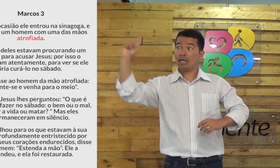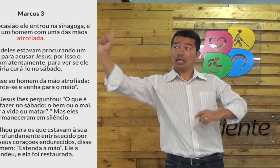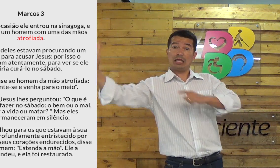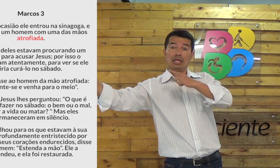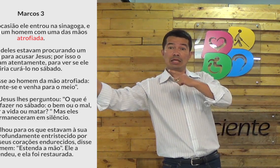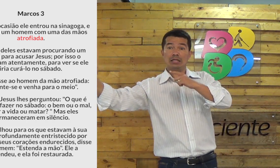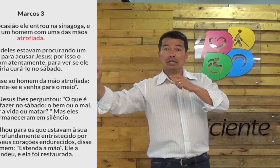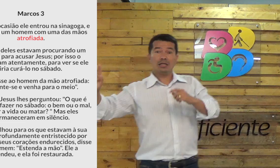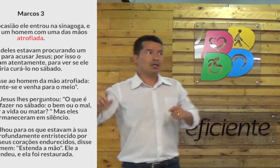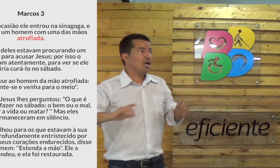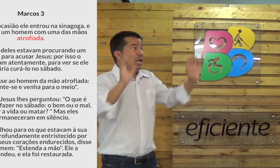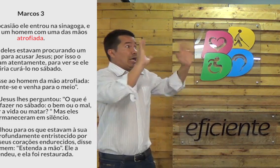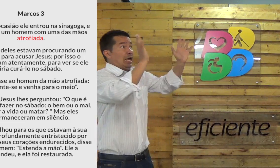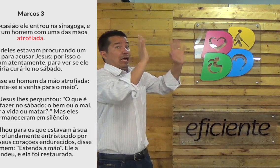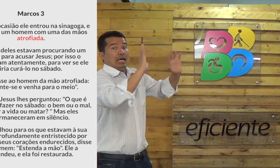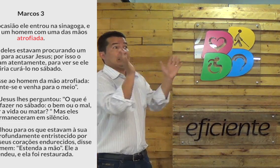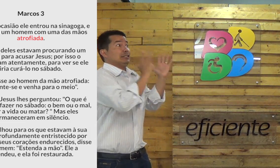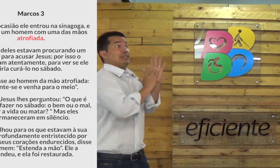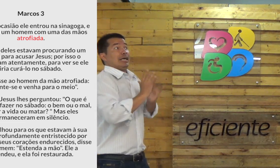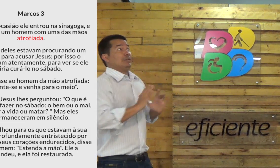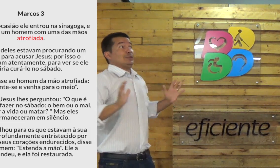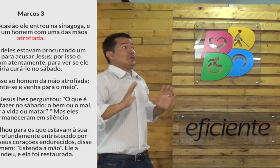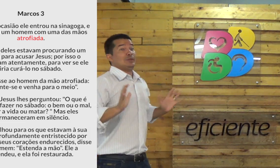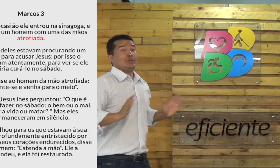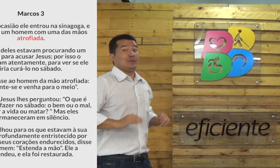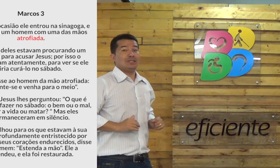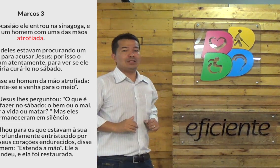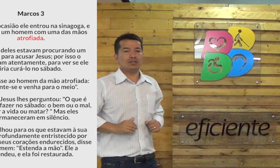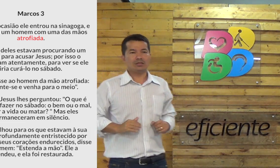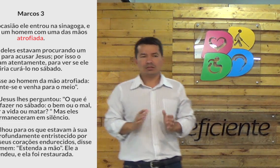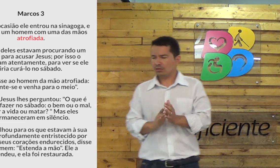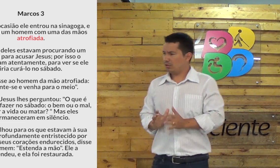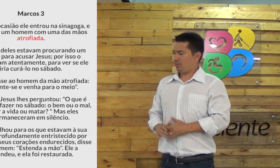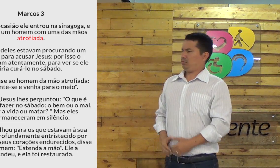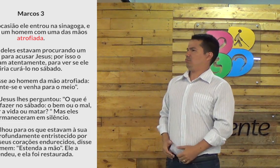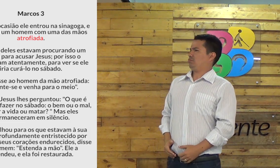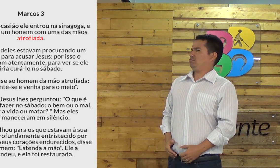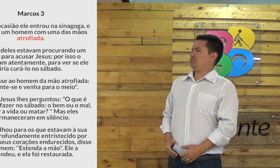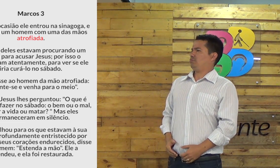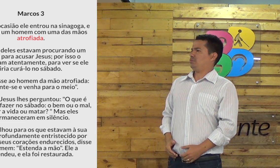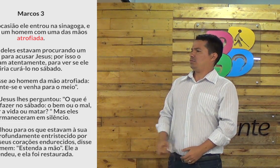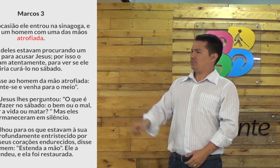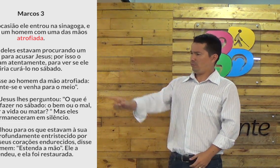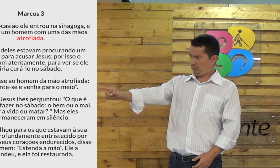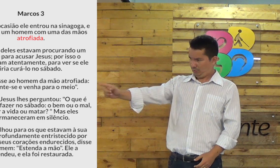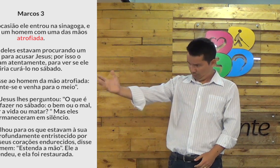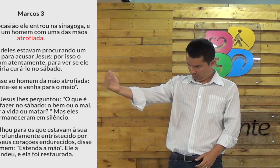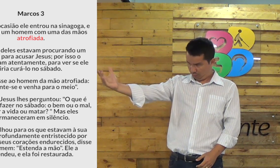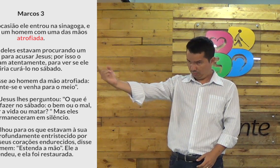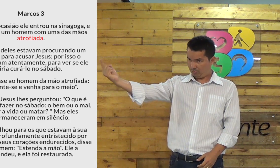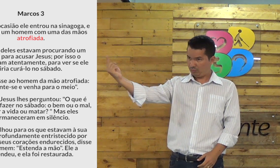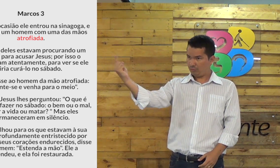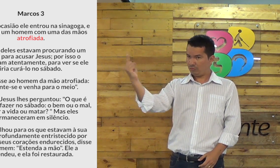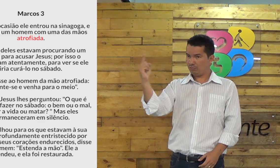ele. E esse homem estava tentando chamar a atenção de Jesus. Ah, Jesus, olha pra cá. Olha pra mim. Vem cá. Vem cá, você.